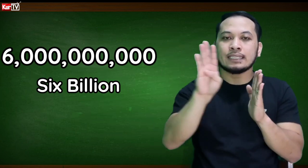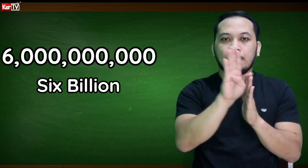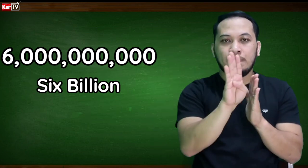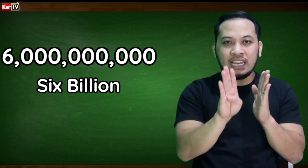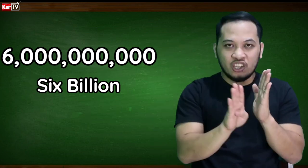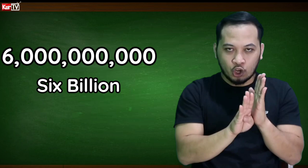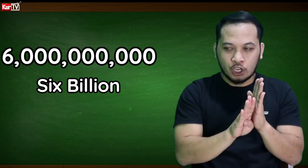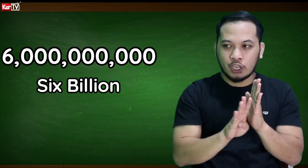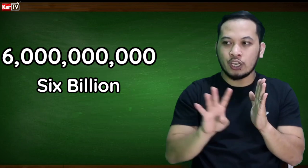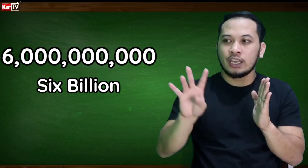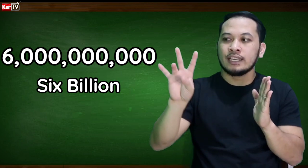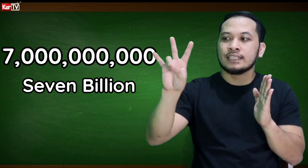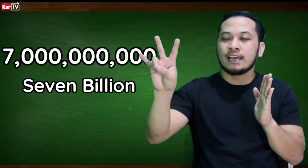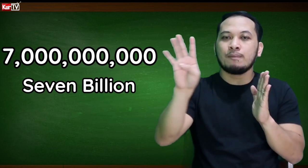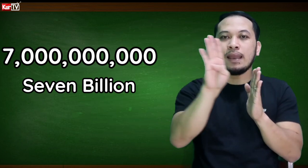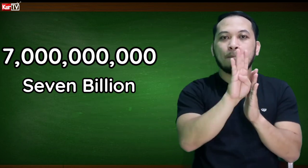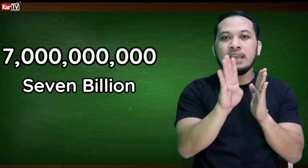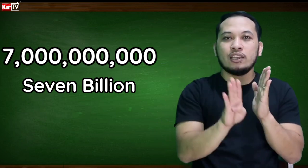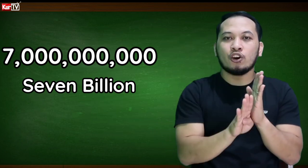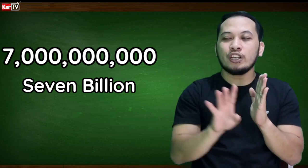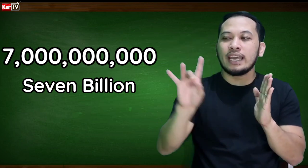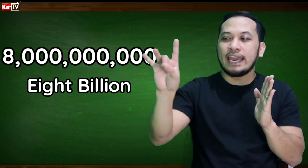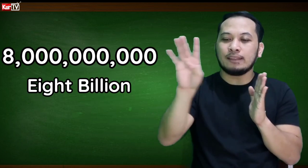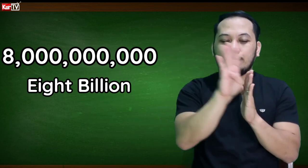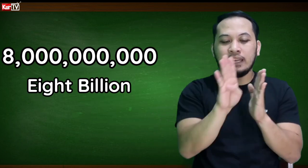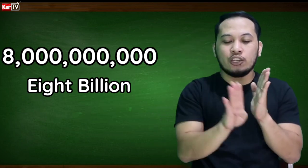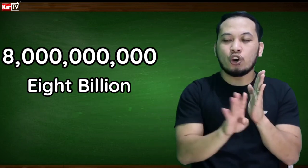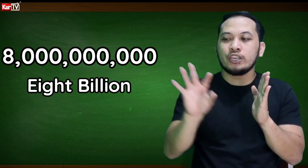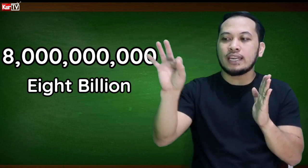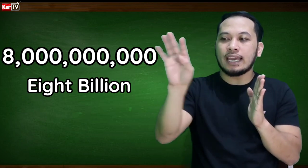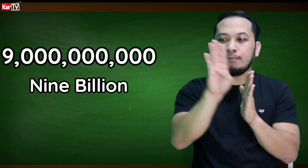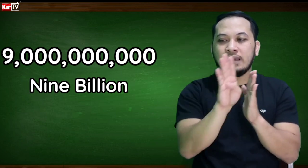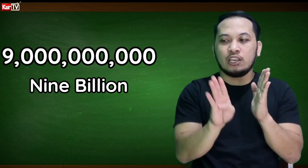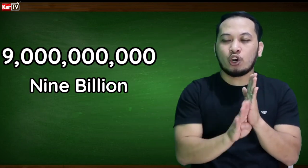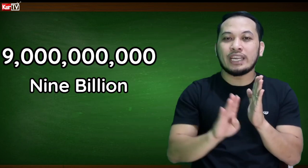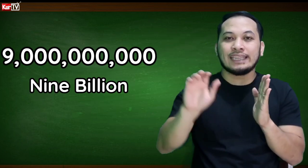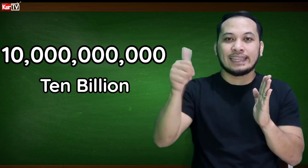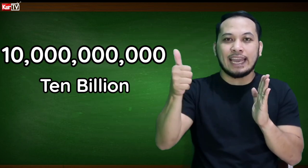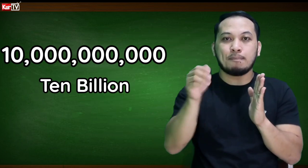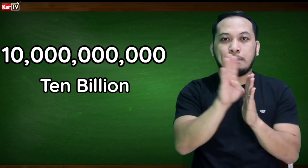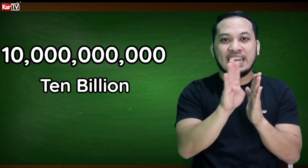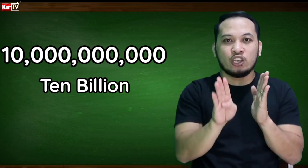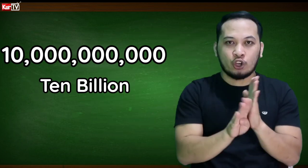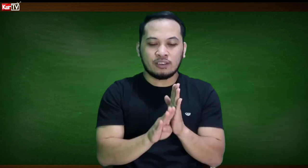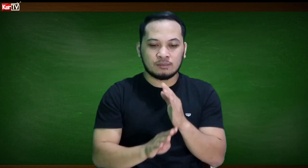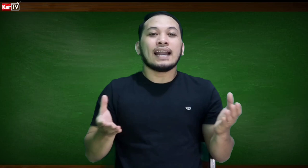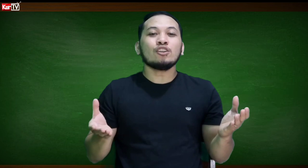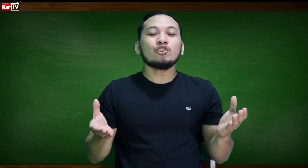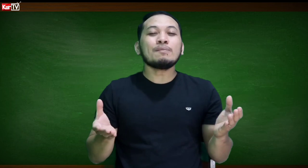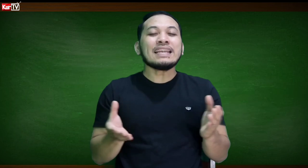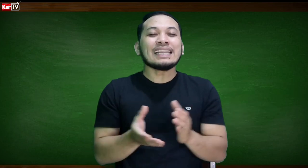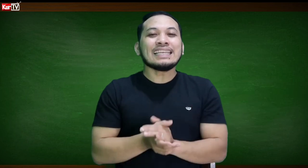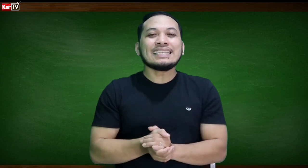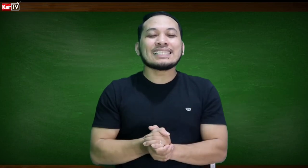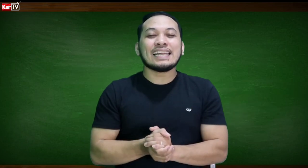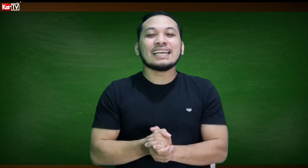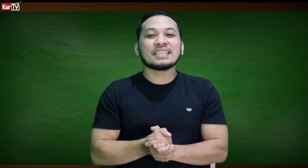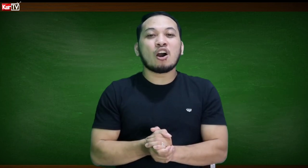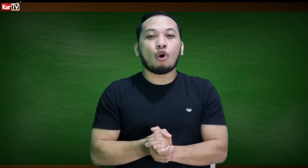billion, 7 billion, 8 billion, 9 billion, and 10 billion. Ganito naman natin isi-senyas ang